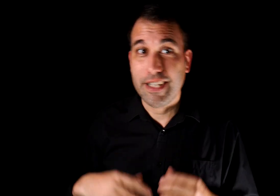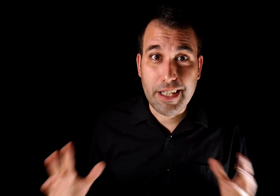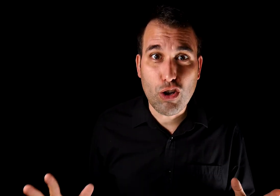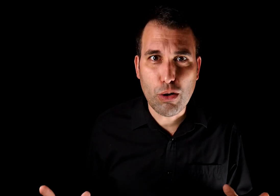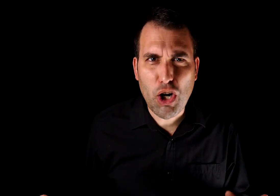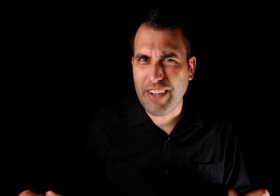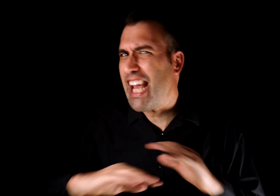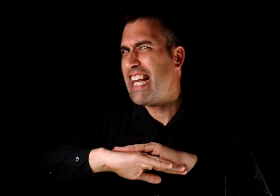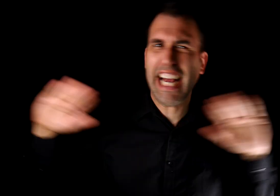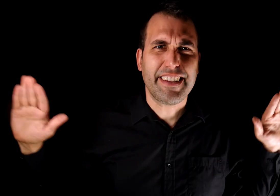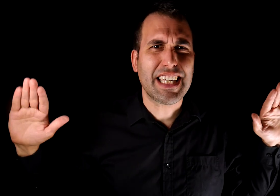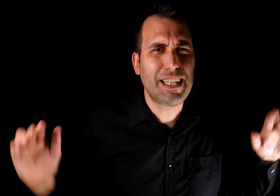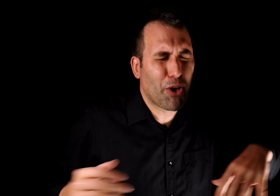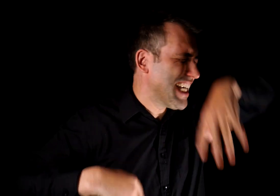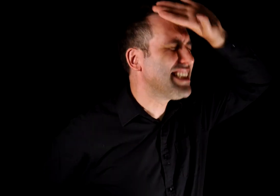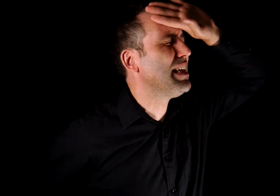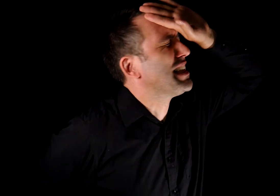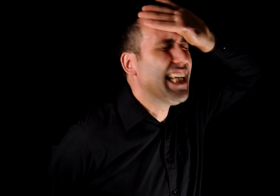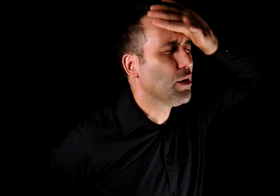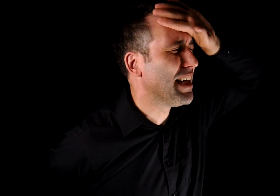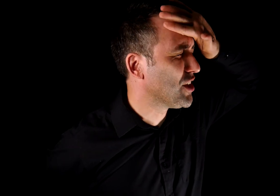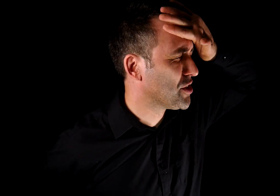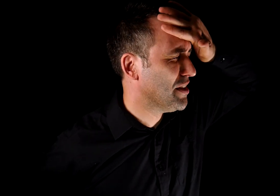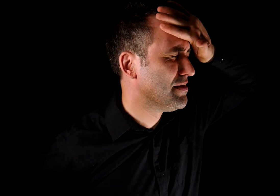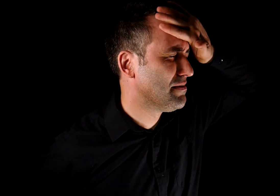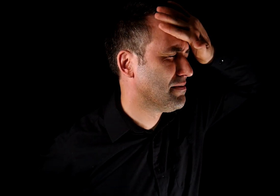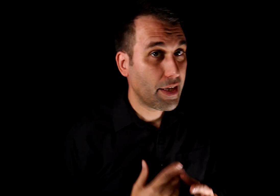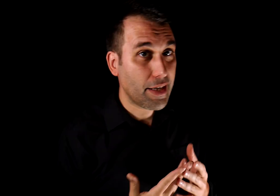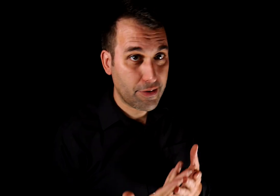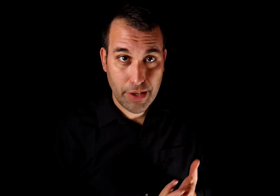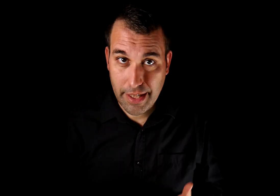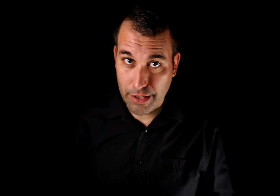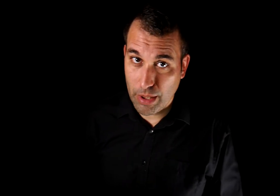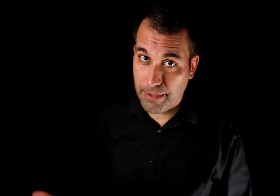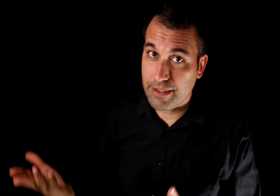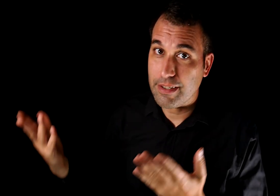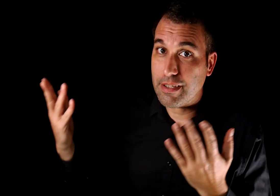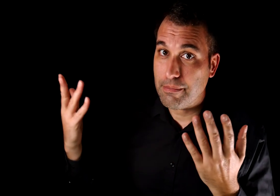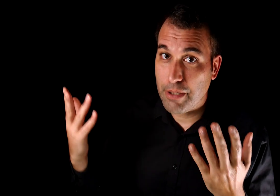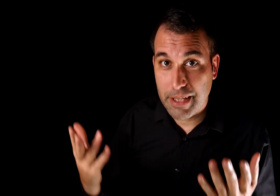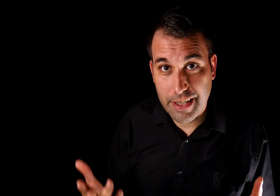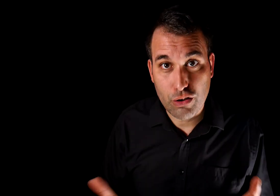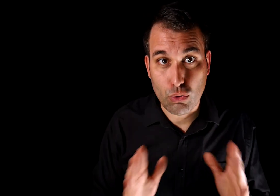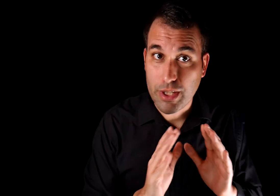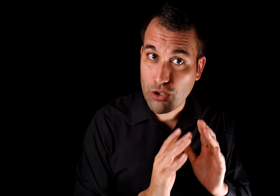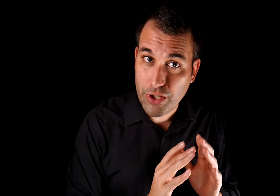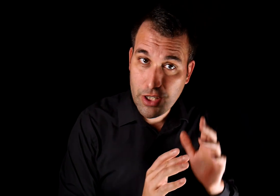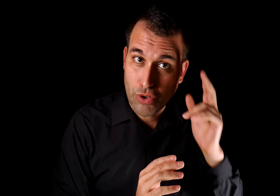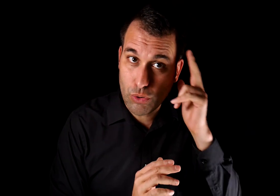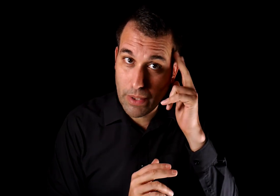diciendo que el humor debería ilegalizarse porque es demasiado peligroso. Reaccionar adecuadamente, pero manteniendo en un rinconcito de tu